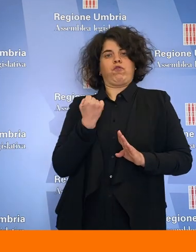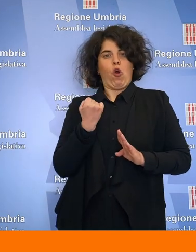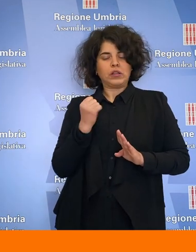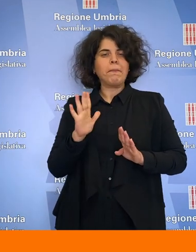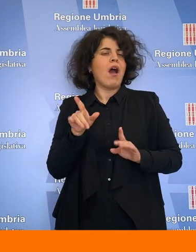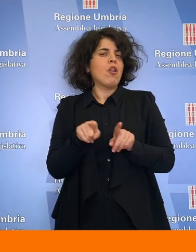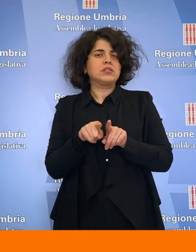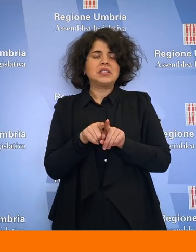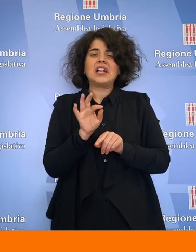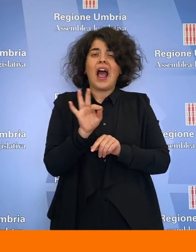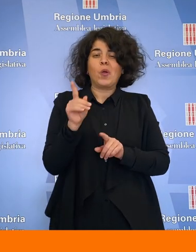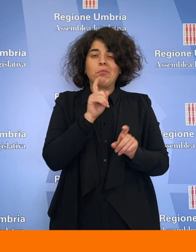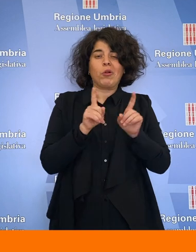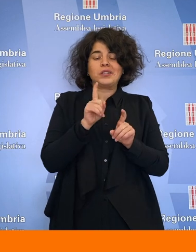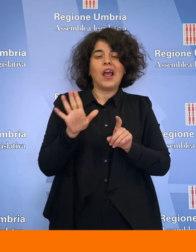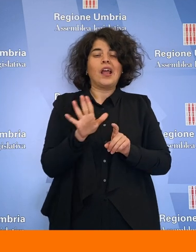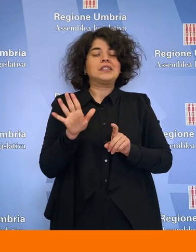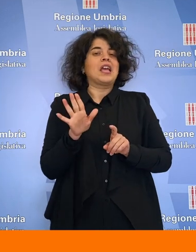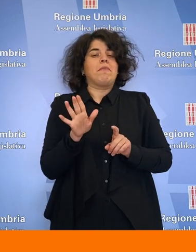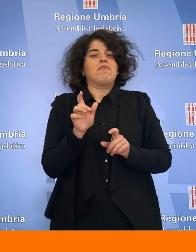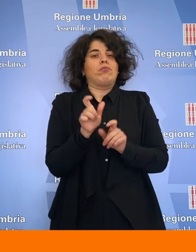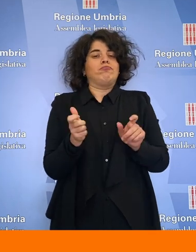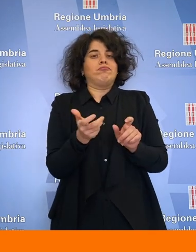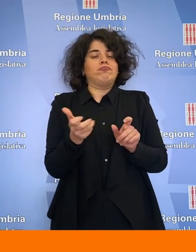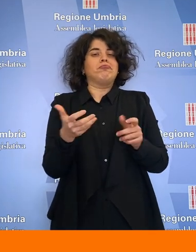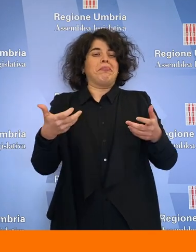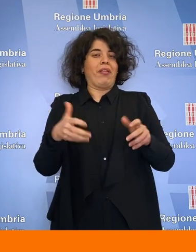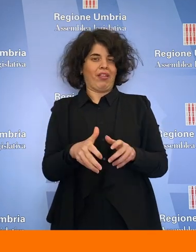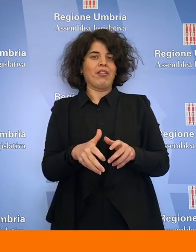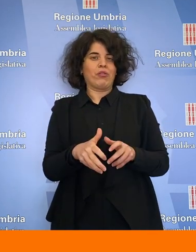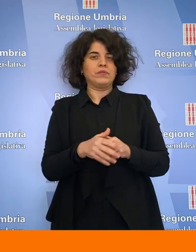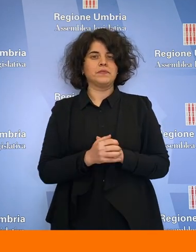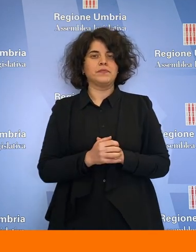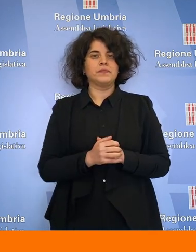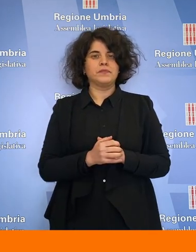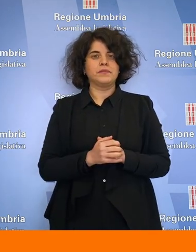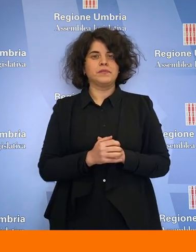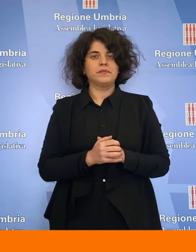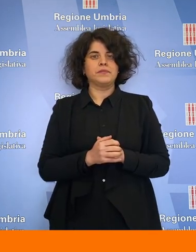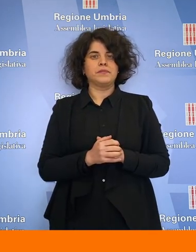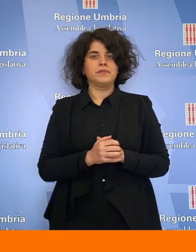Rimangono però delle preoccupazioni di fondo a partire dal decremento demografico.